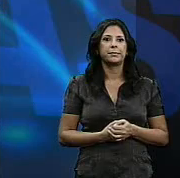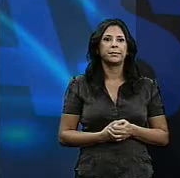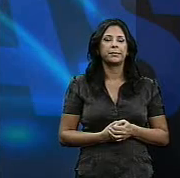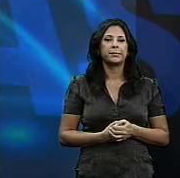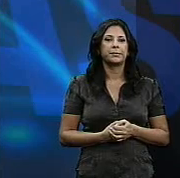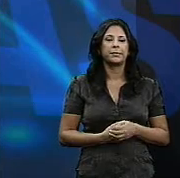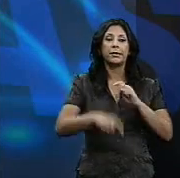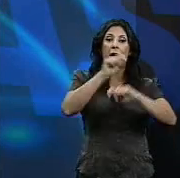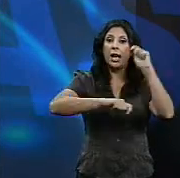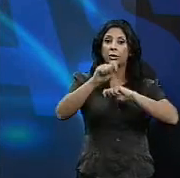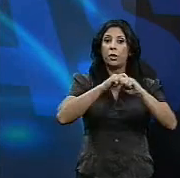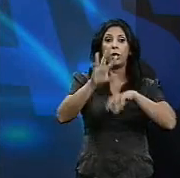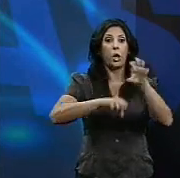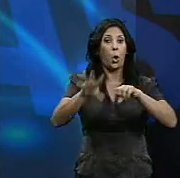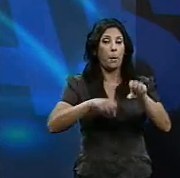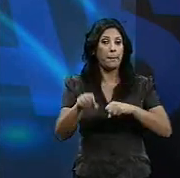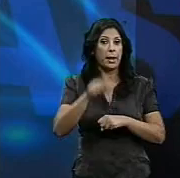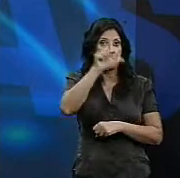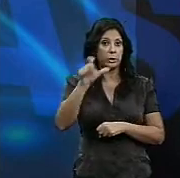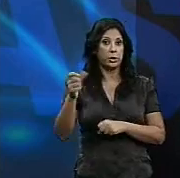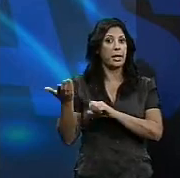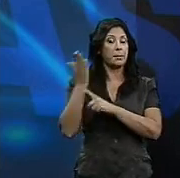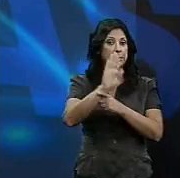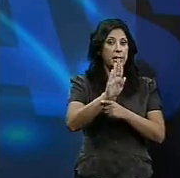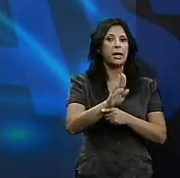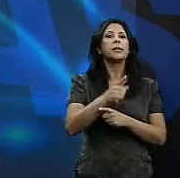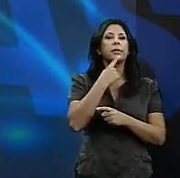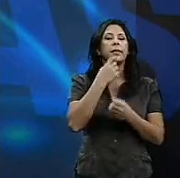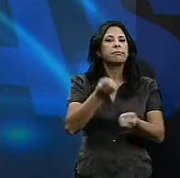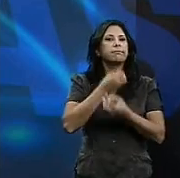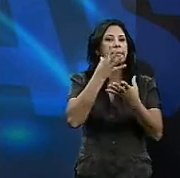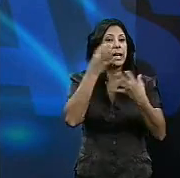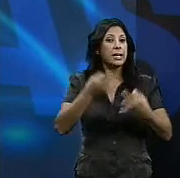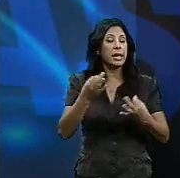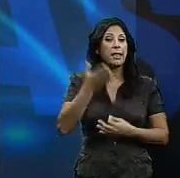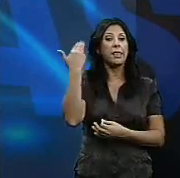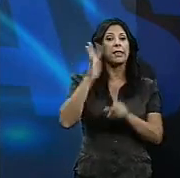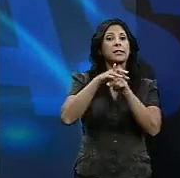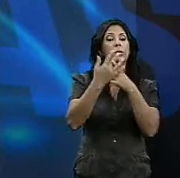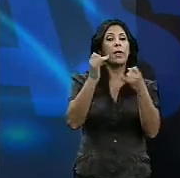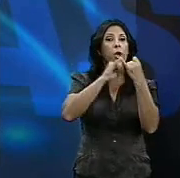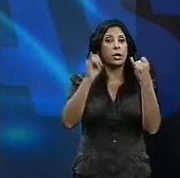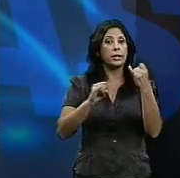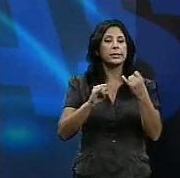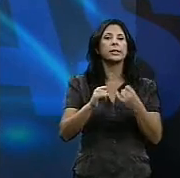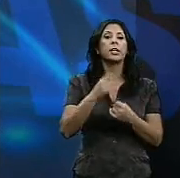Las asociaciones de consumidores reflejan lo que viene siendo una realidad desde que nos vemos afectados por la crisis. Consumimos menos,